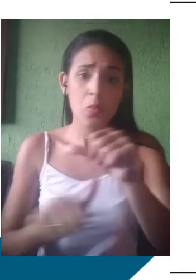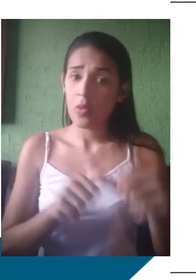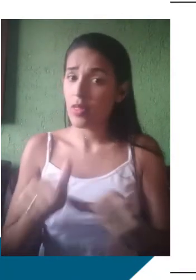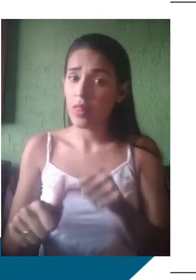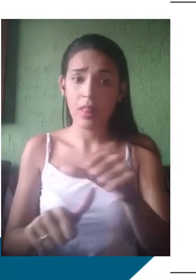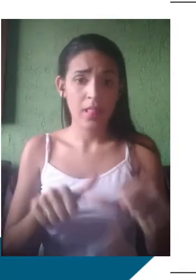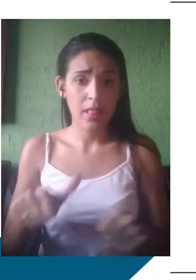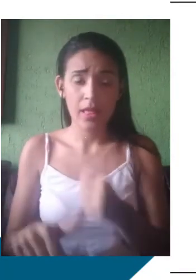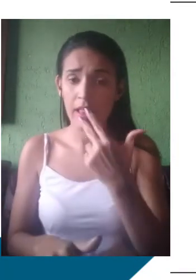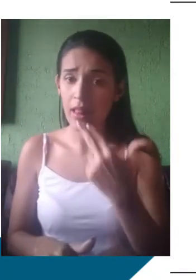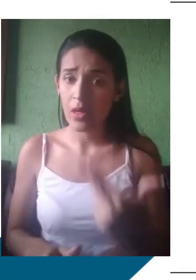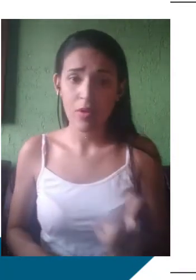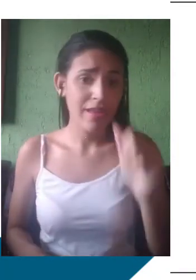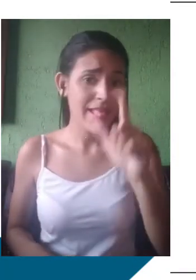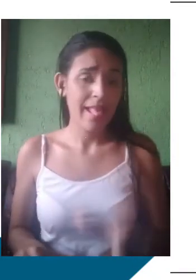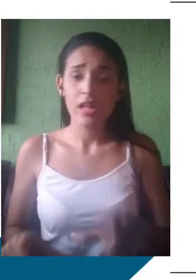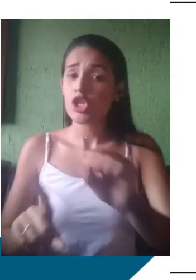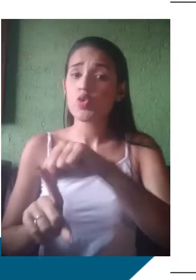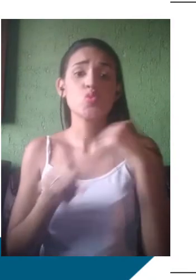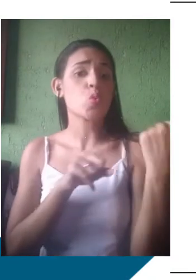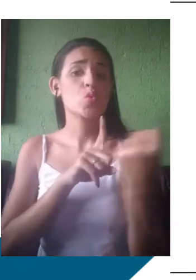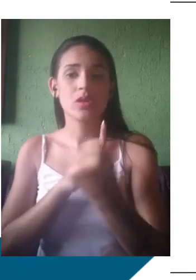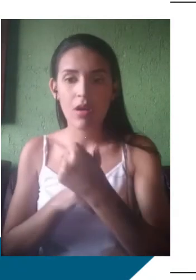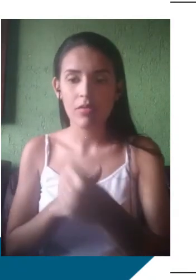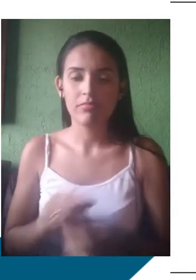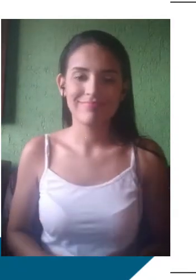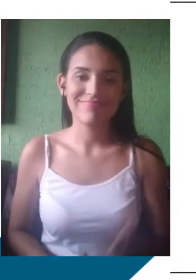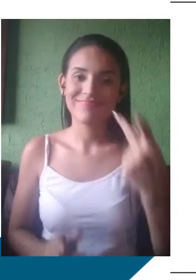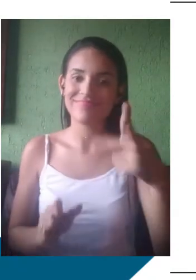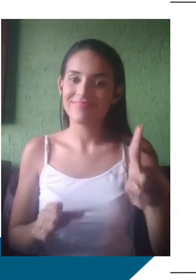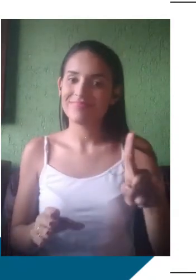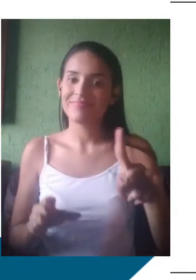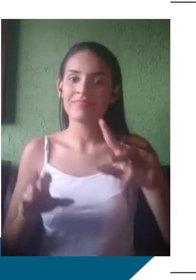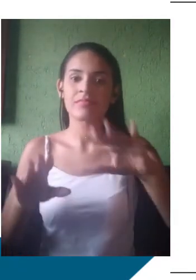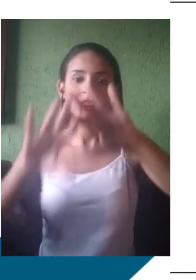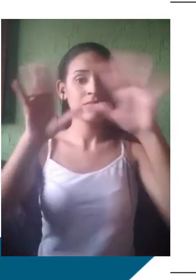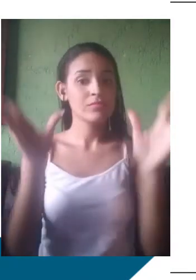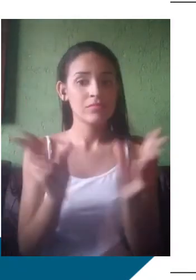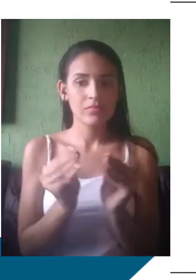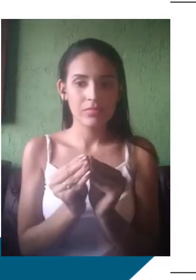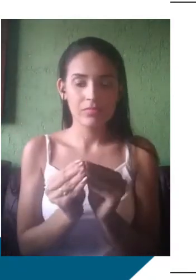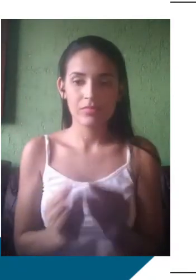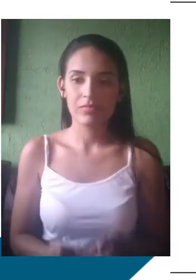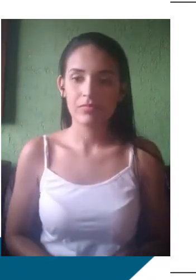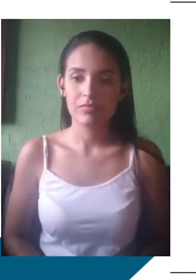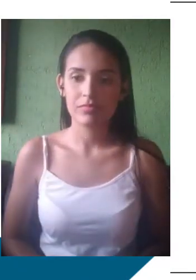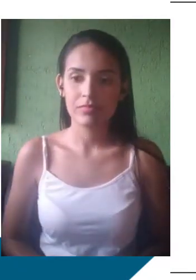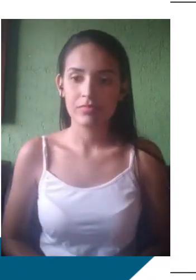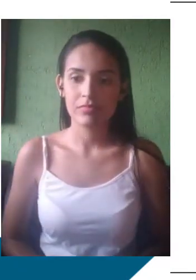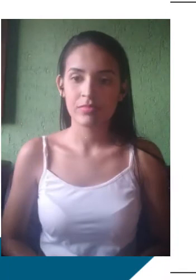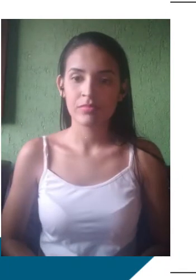da própria variedade. Em síntese, falando de variação linguística, temos a regional, a social